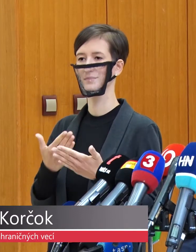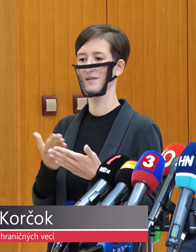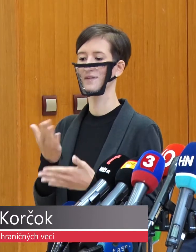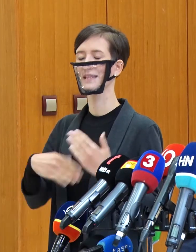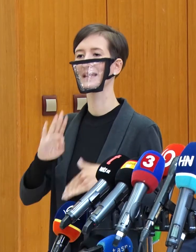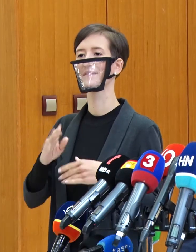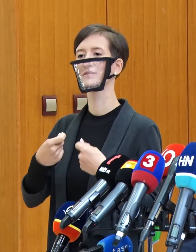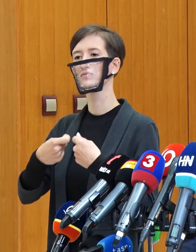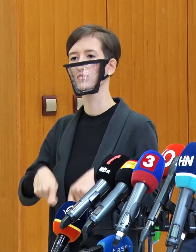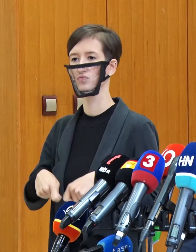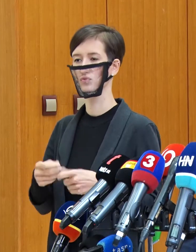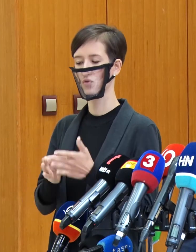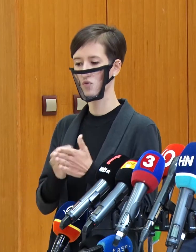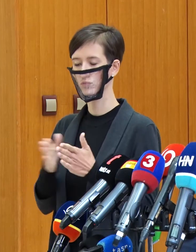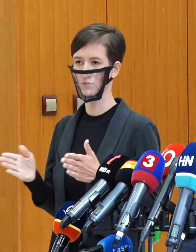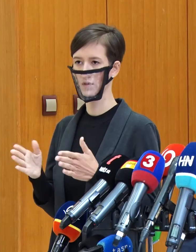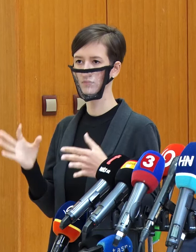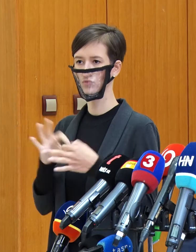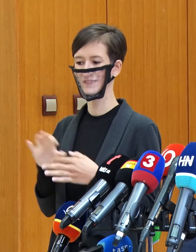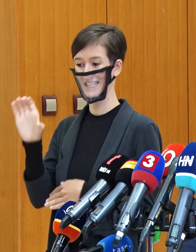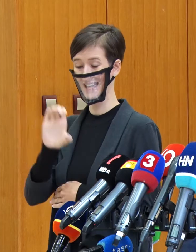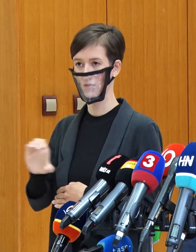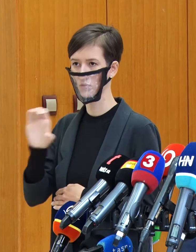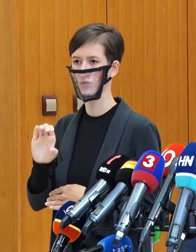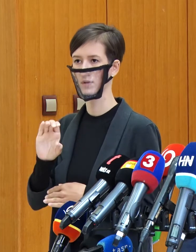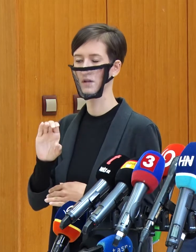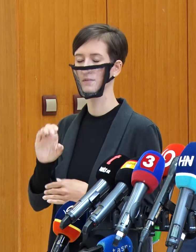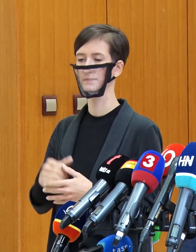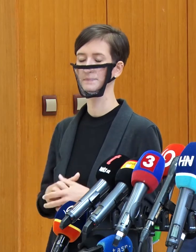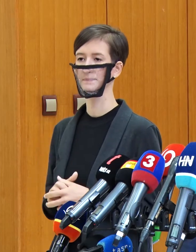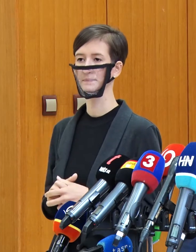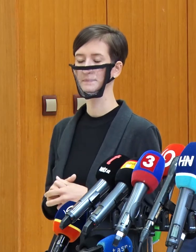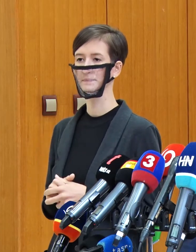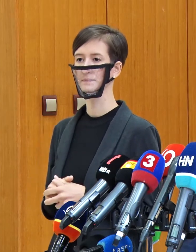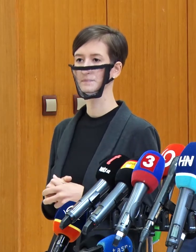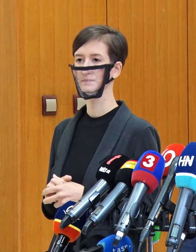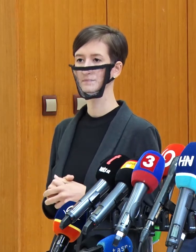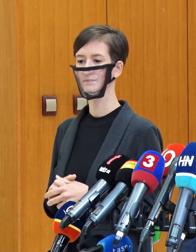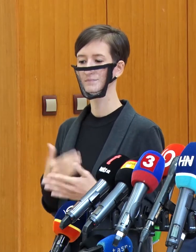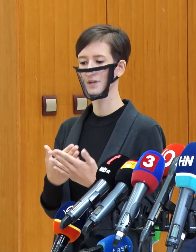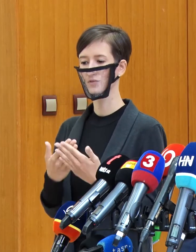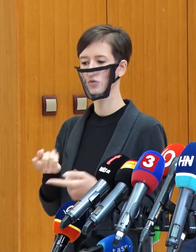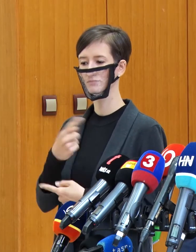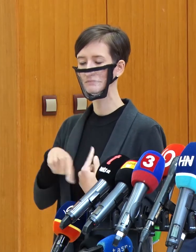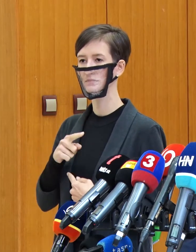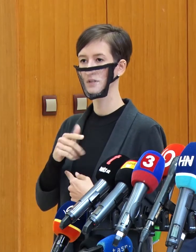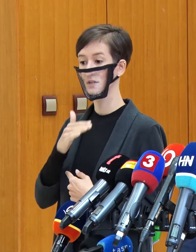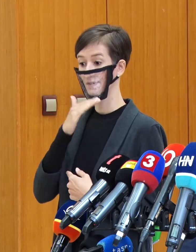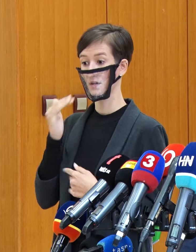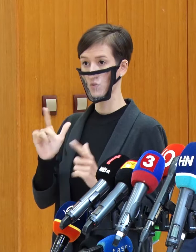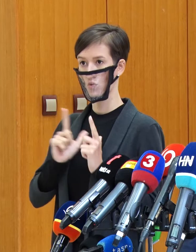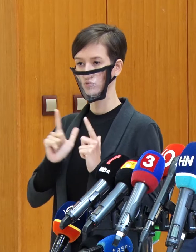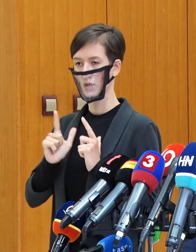obdobia v celej povojnovéj histórii v Európe. Preto sme s veľkým napätím očakávali dnešné zverejnenie